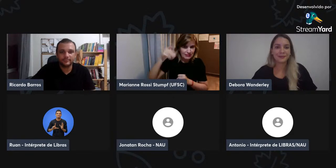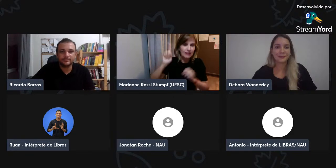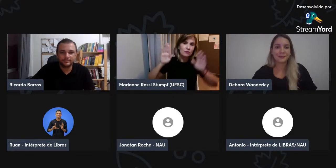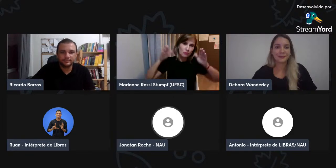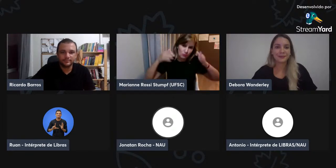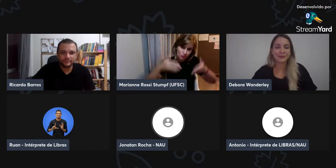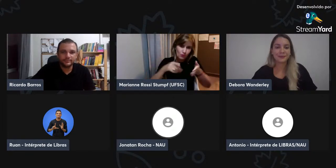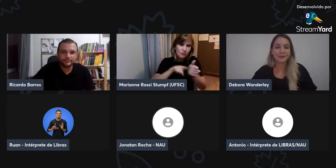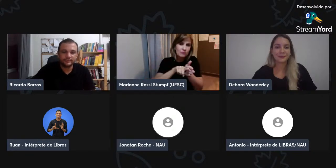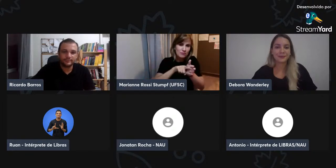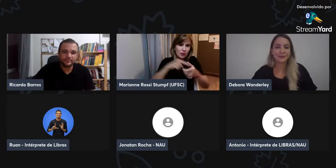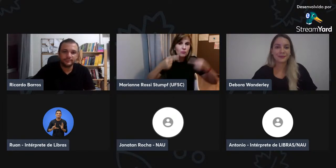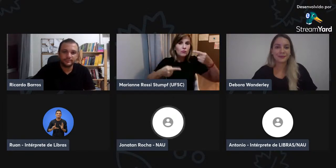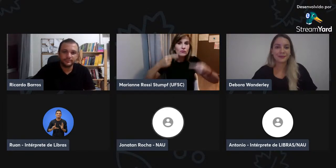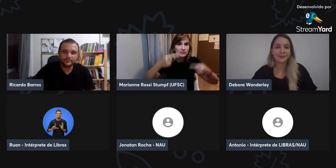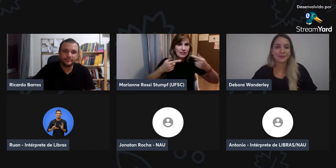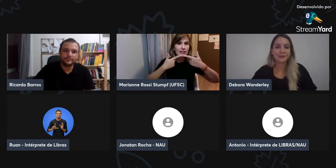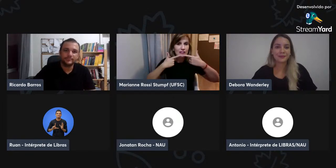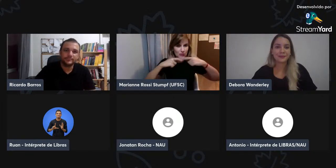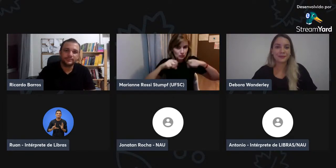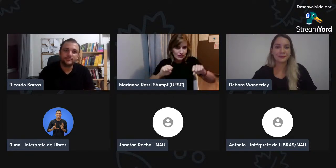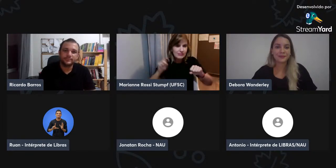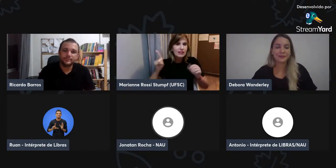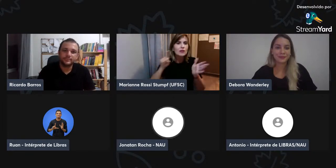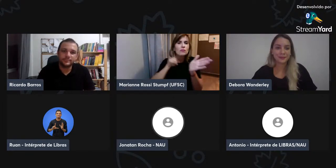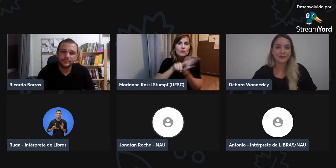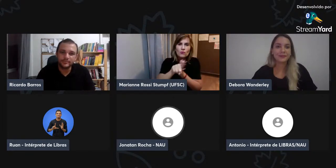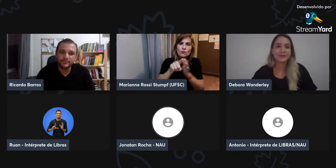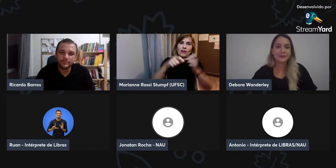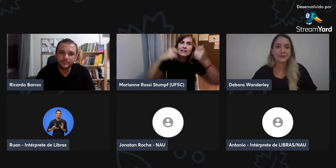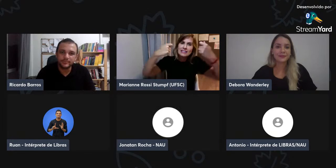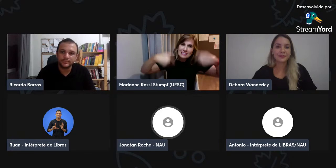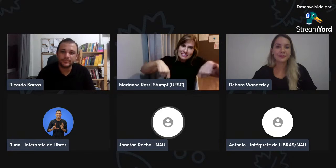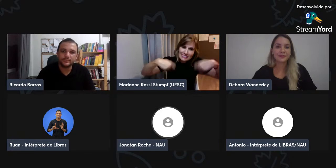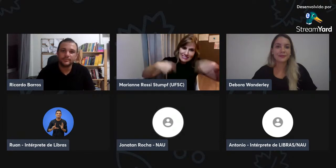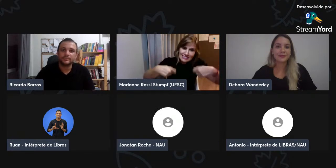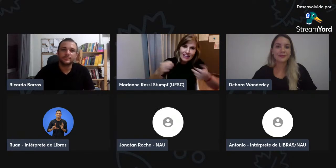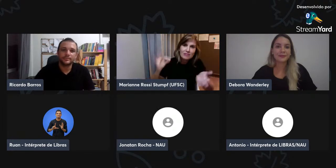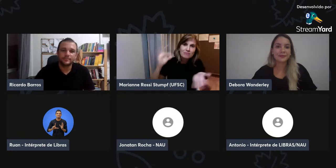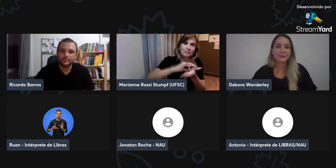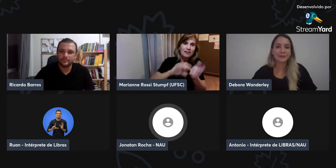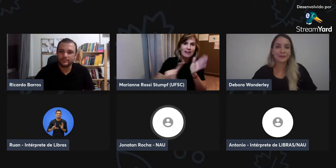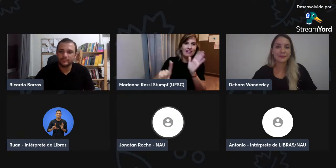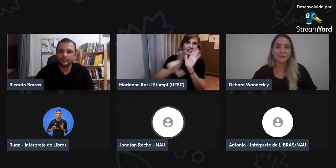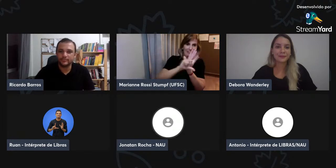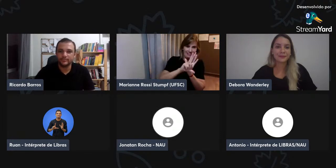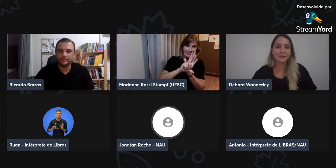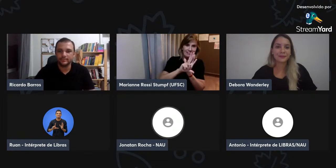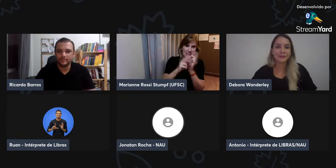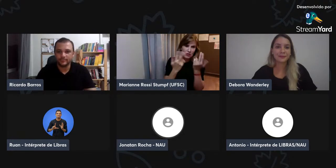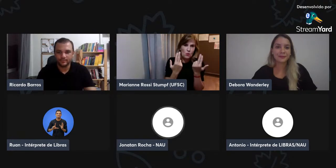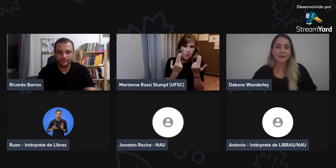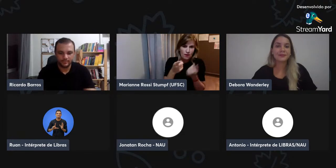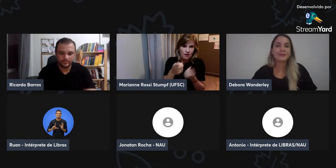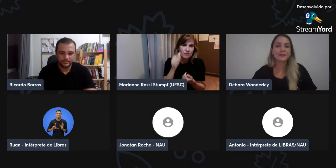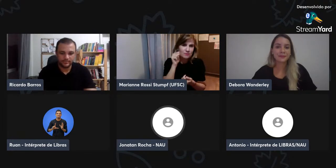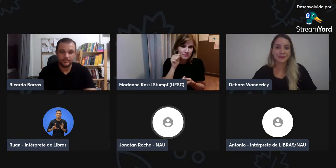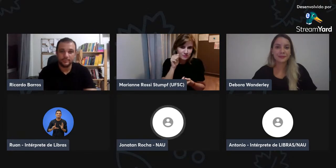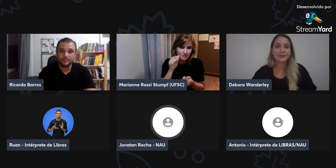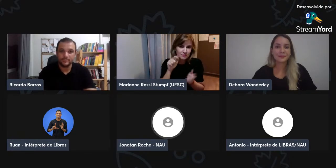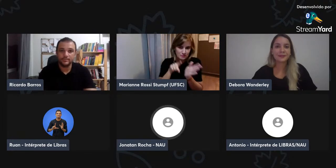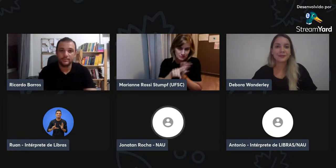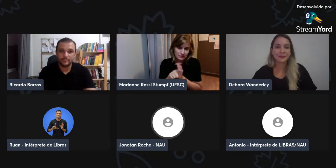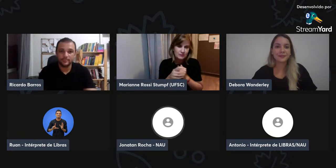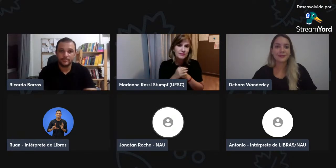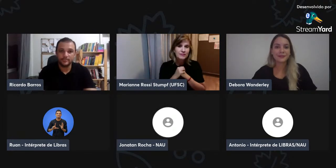na conclusão do mestrado, teve essa discussão da linguística em